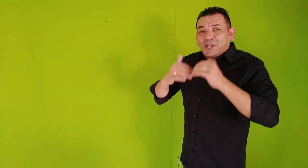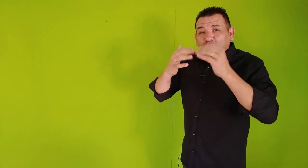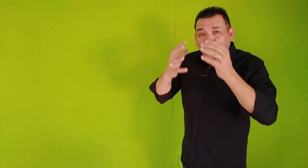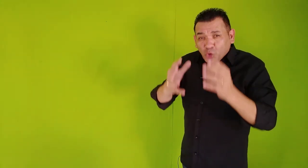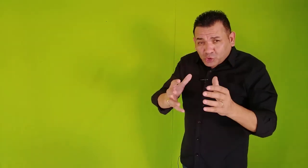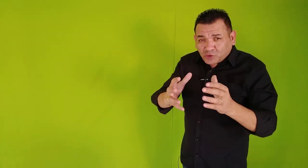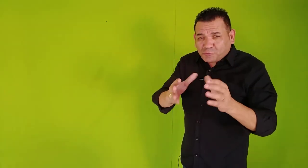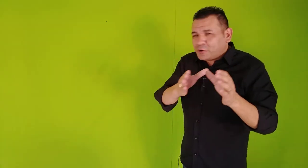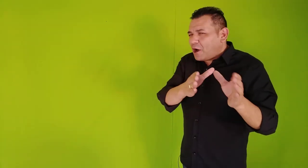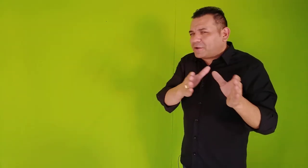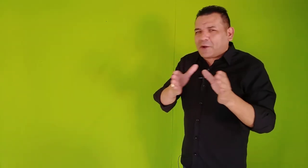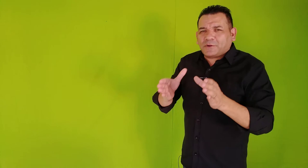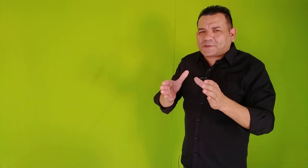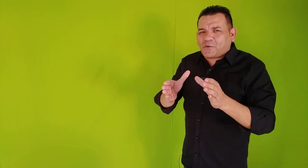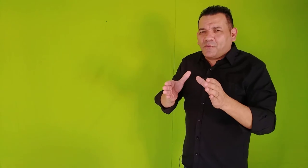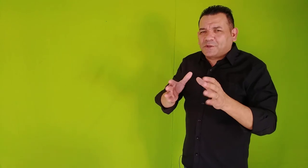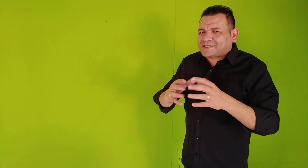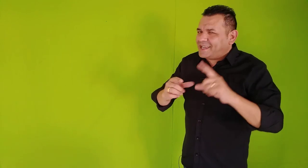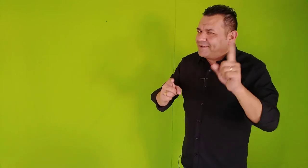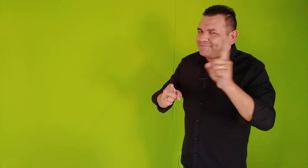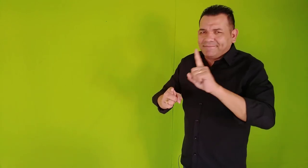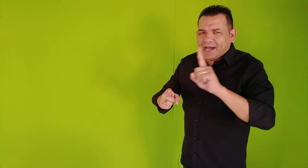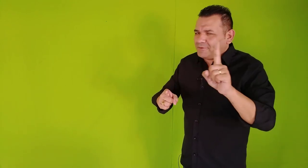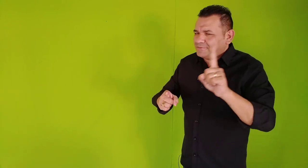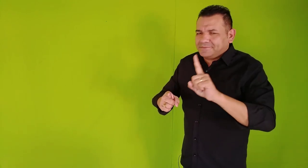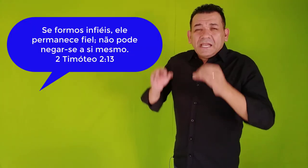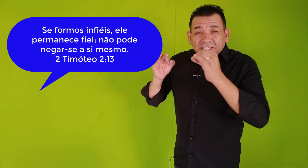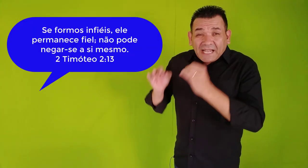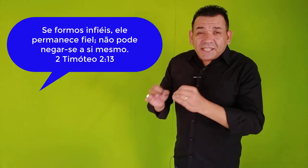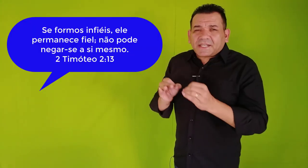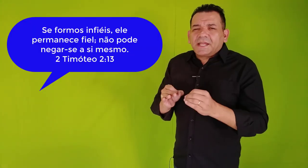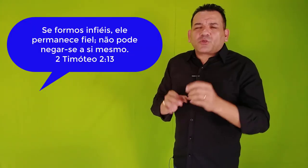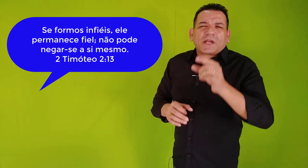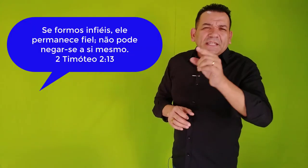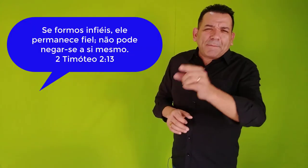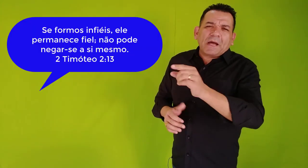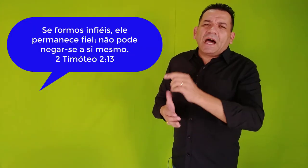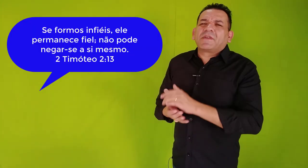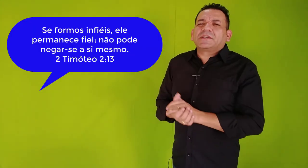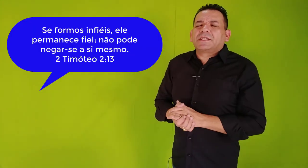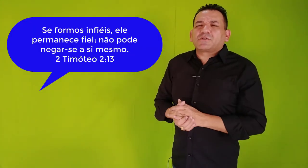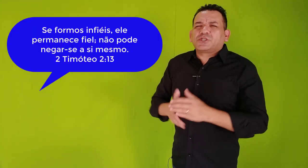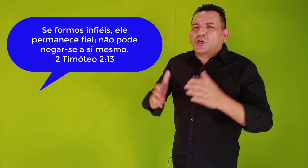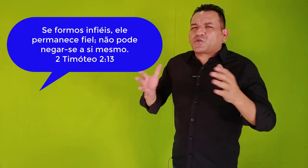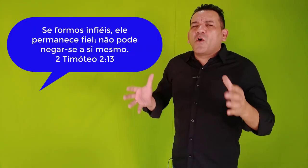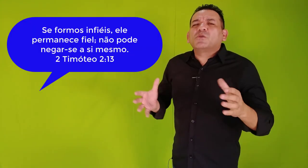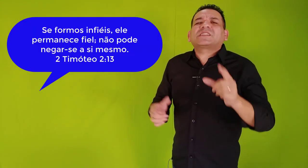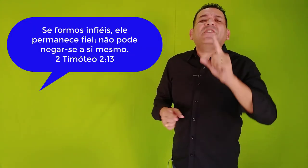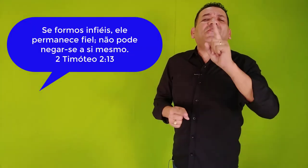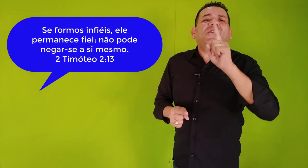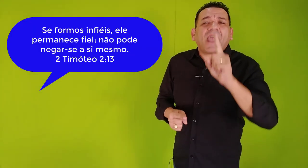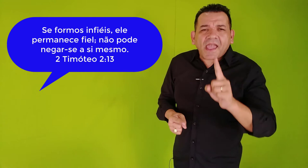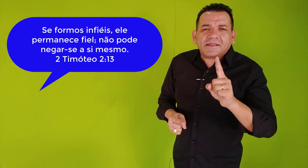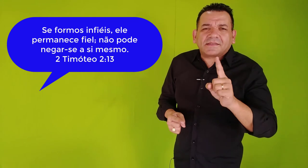injusto por algo que aconteceu com você, não. Está escrito aqui na palavra de Deus, se nós formos infiéis,